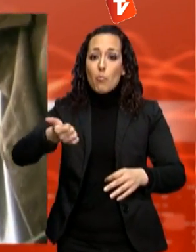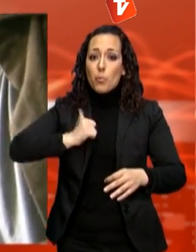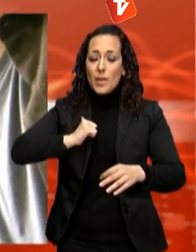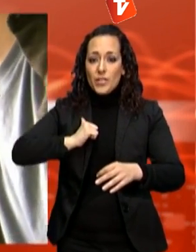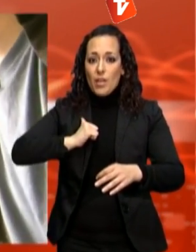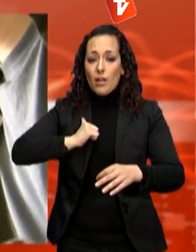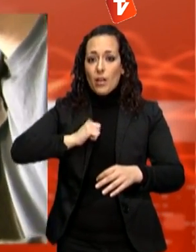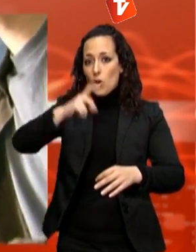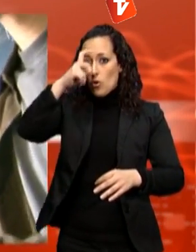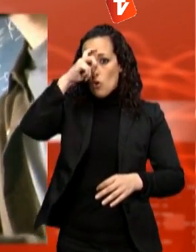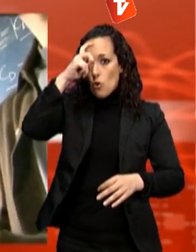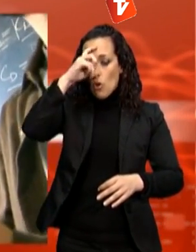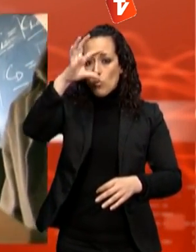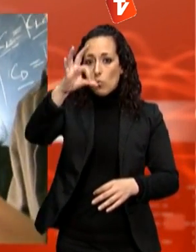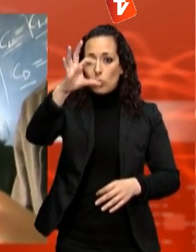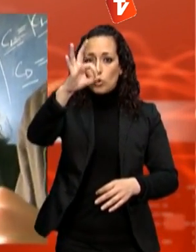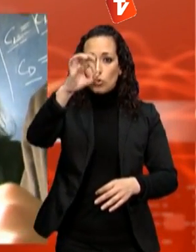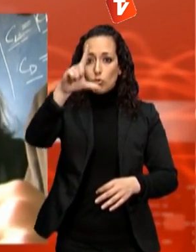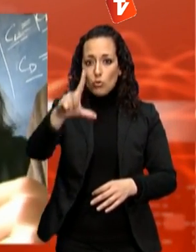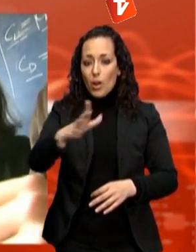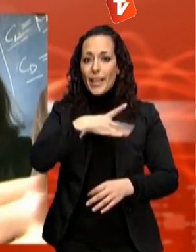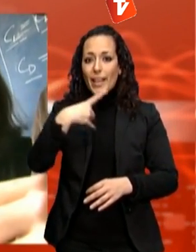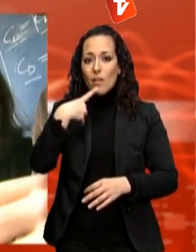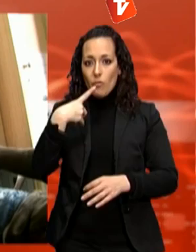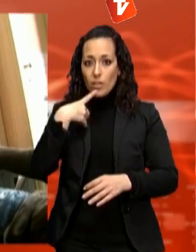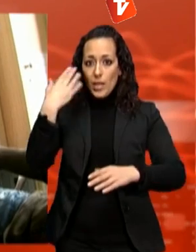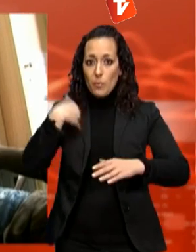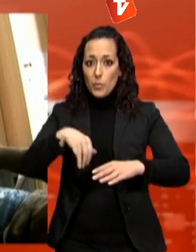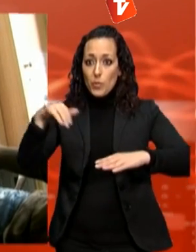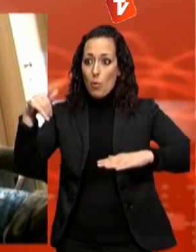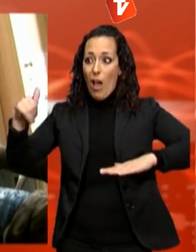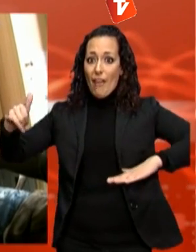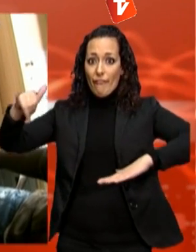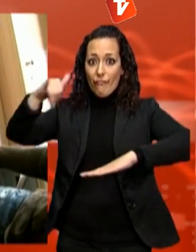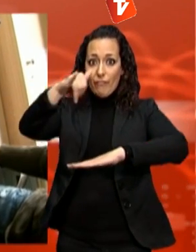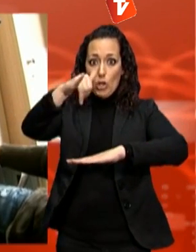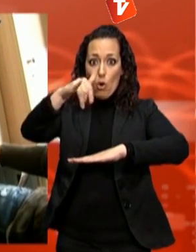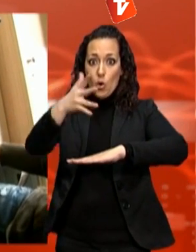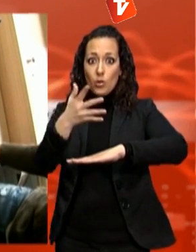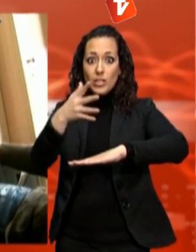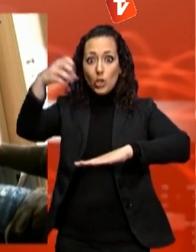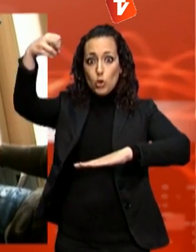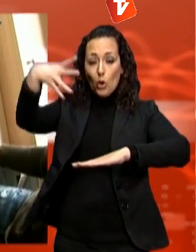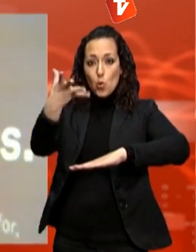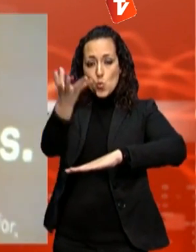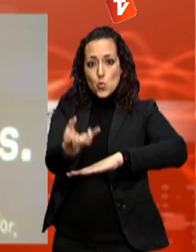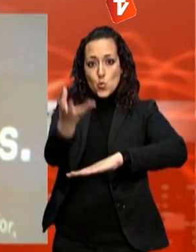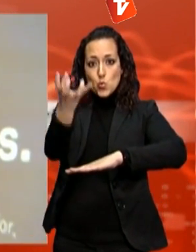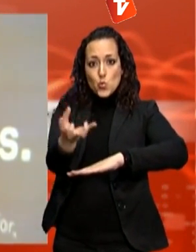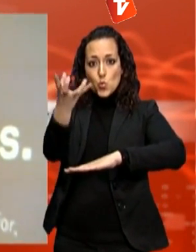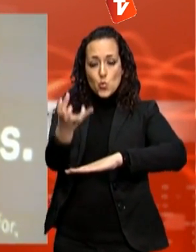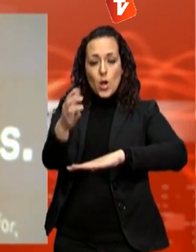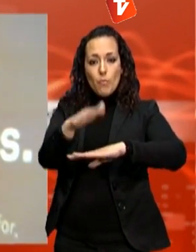s'aguanta millor i redueix la resistència quan és a prop de terra o de l'aigua. Aquest sistema permet un transport més ràpid, segur, econòmic i